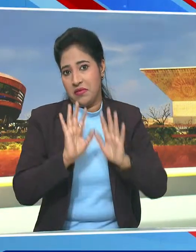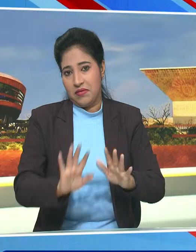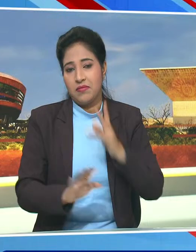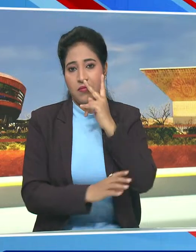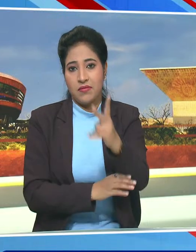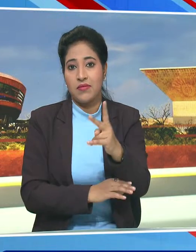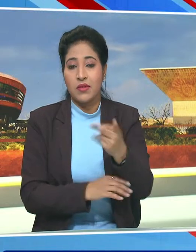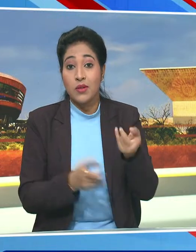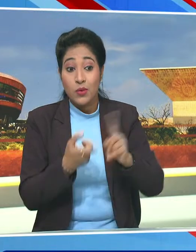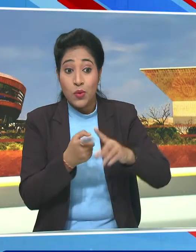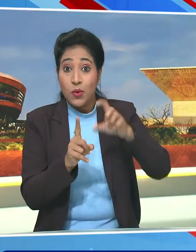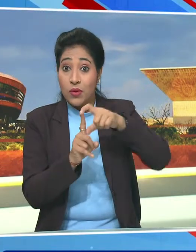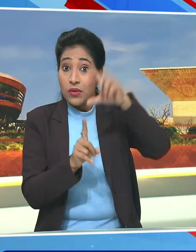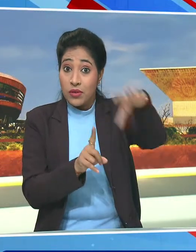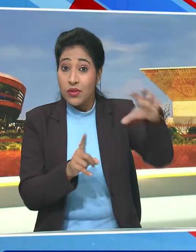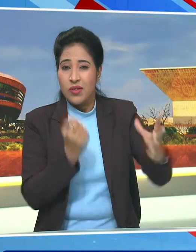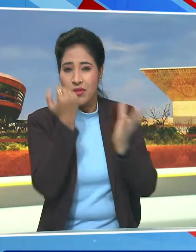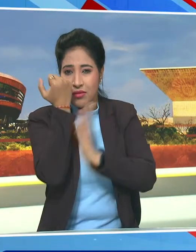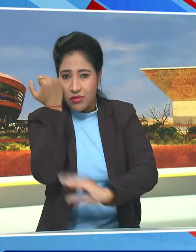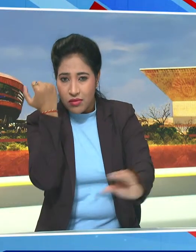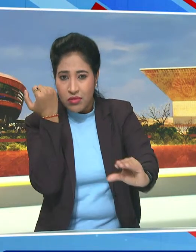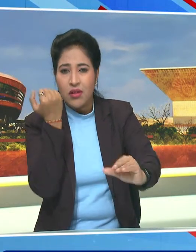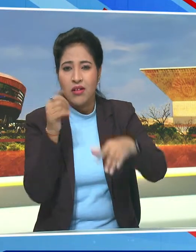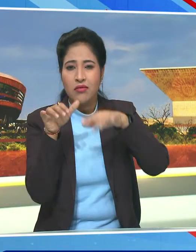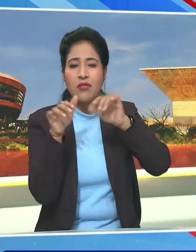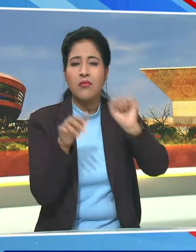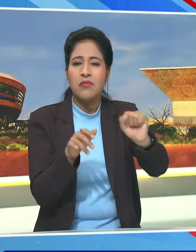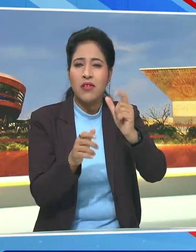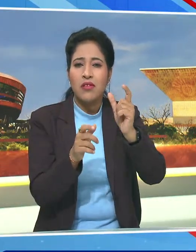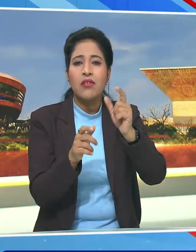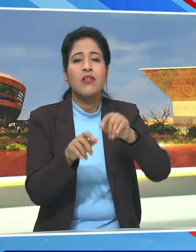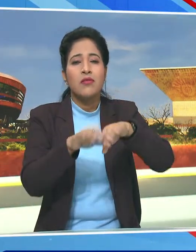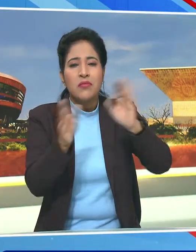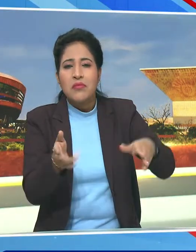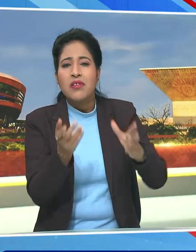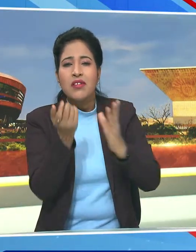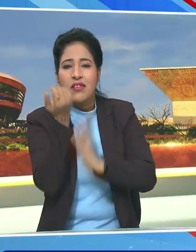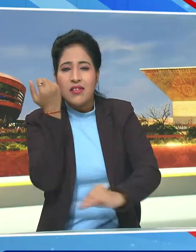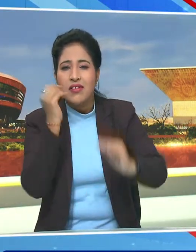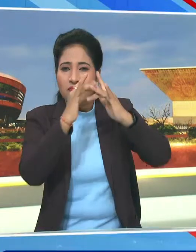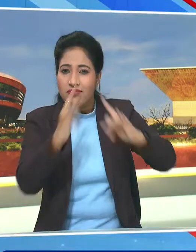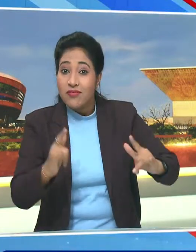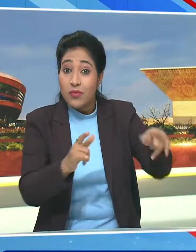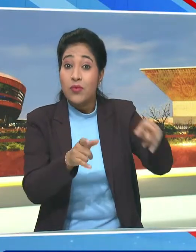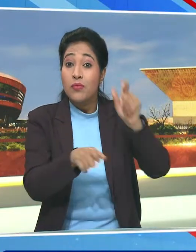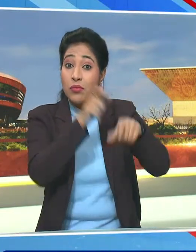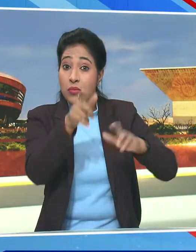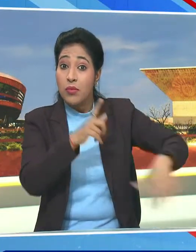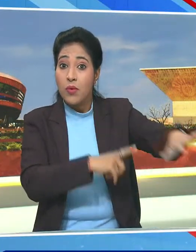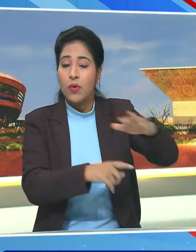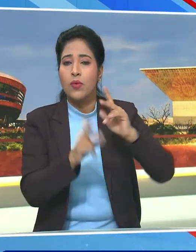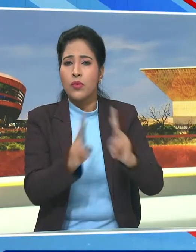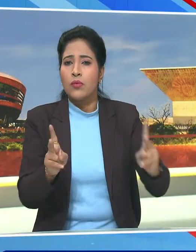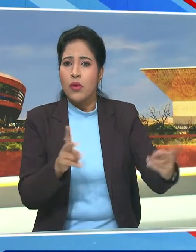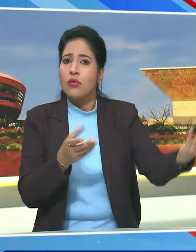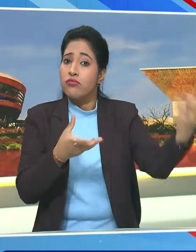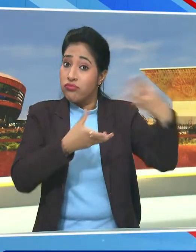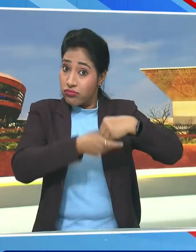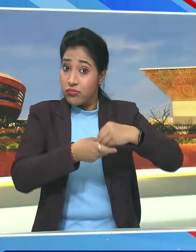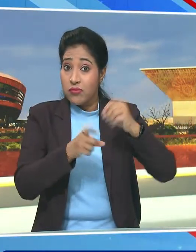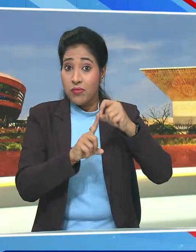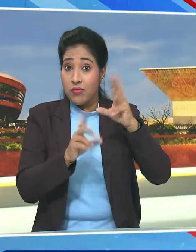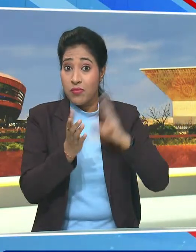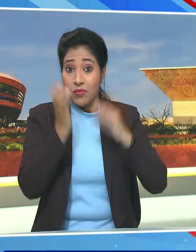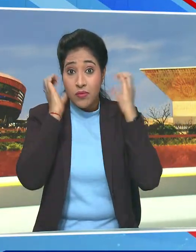आकांक्षी जिलों के गरीबों, आधिवासियों, वंचित वर्गों समेट आम लोगों ने इन चुरावों में मुदी